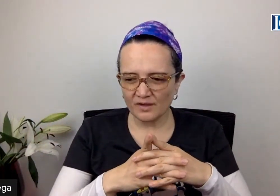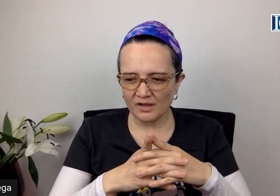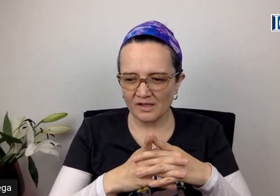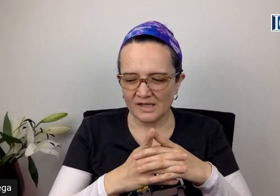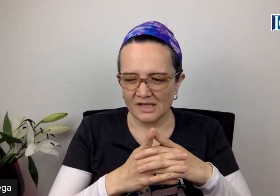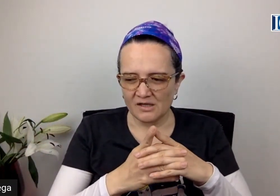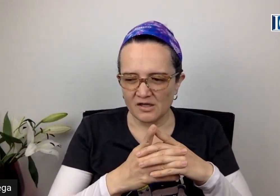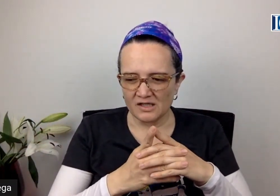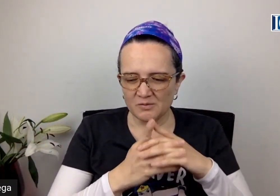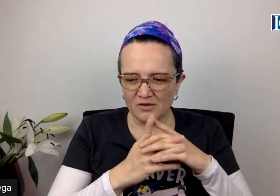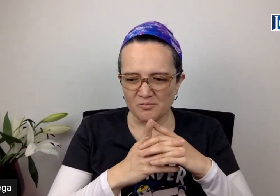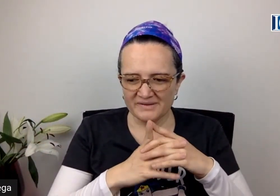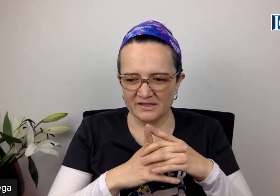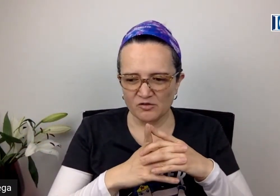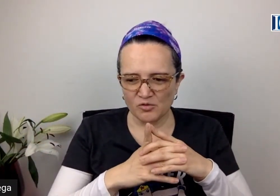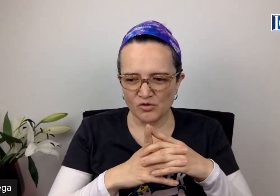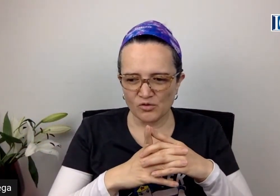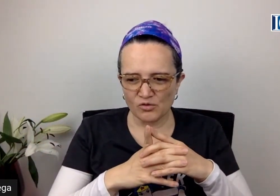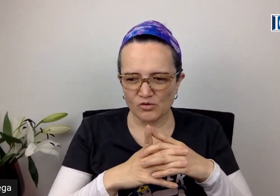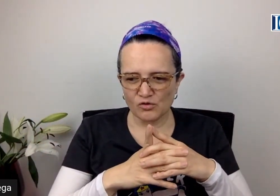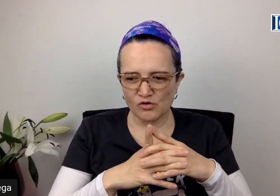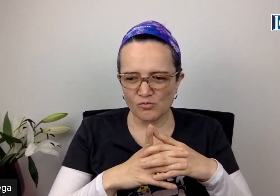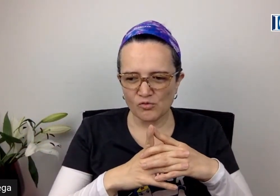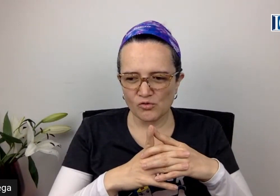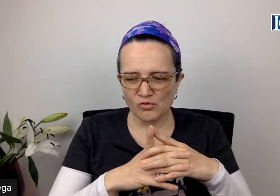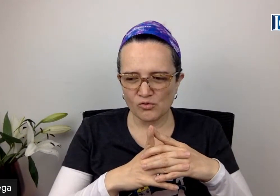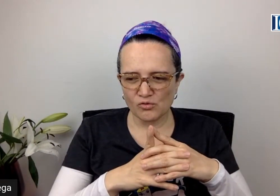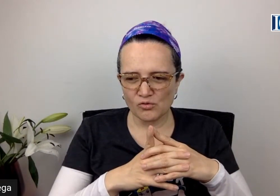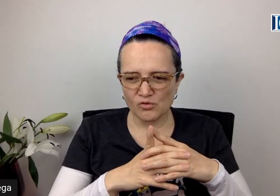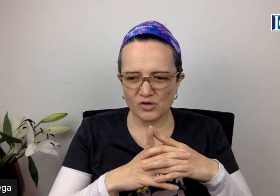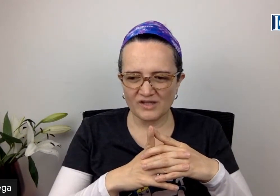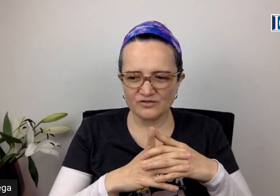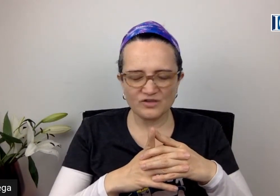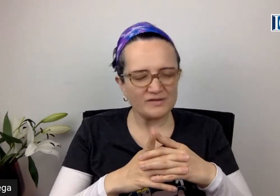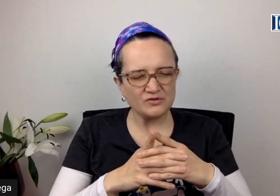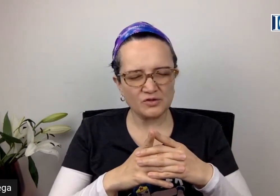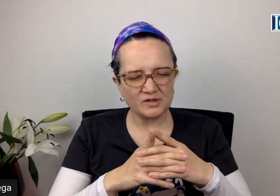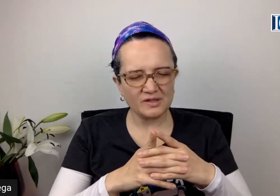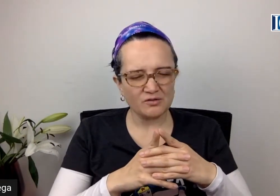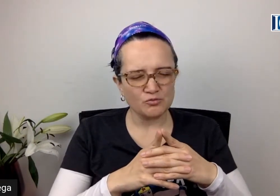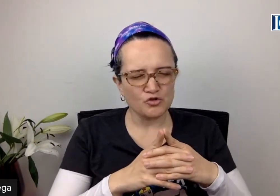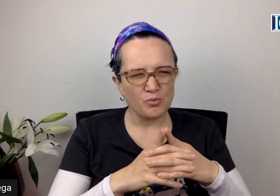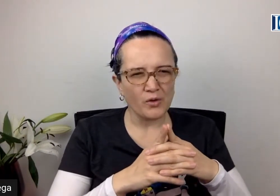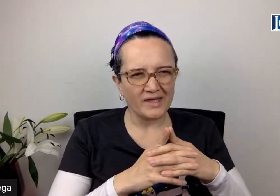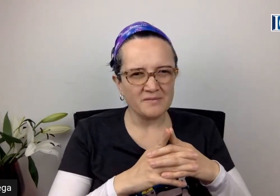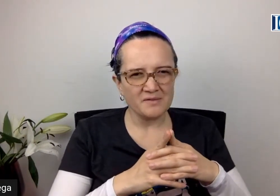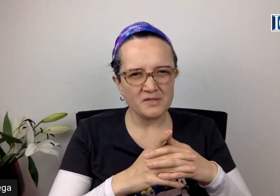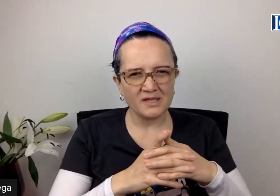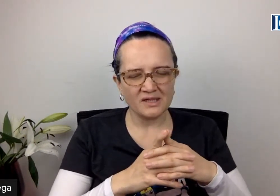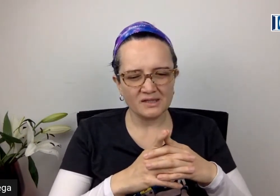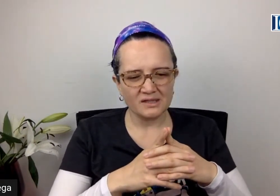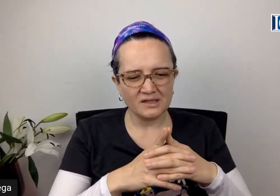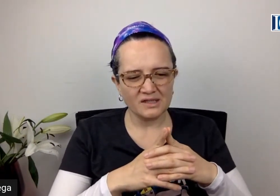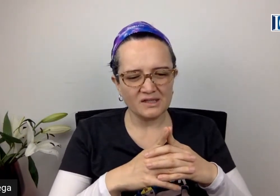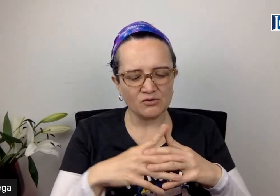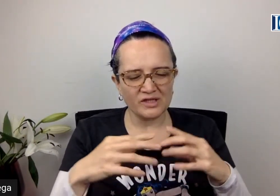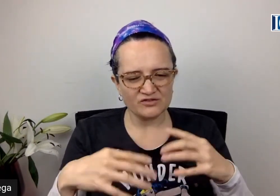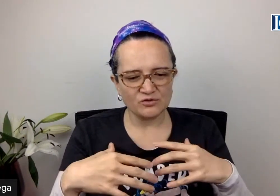Entonces, les voy a compartir cómo esto se ha visto con mucho poder en mi vida y con esto